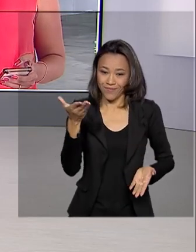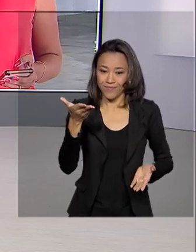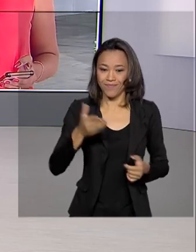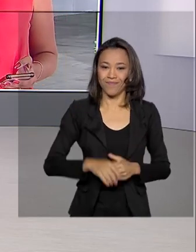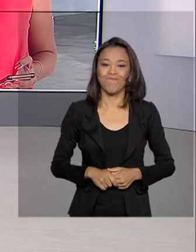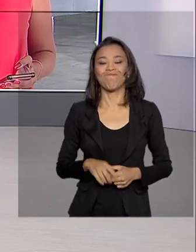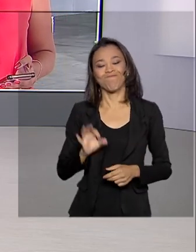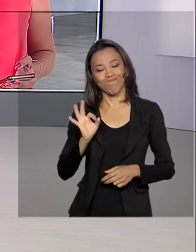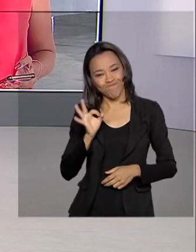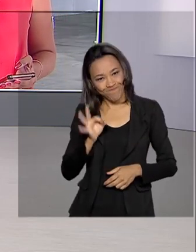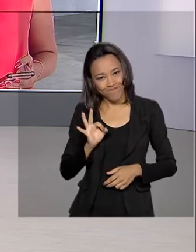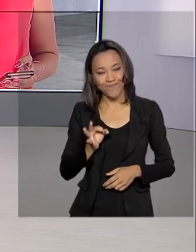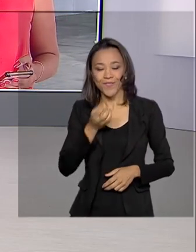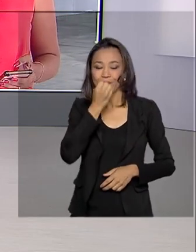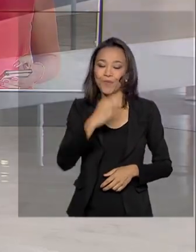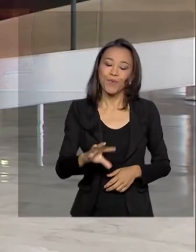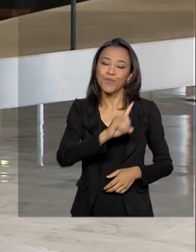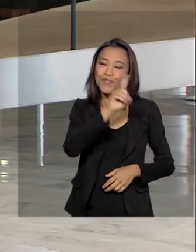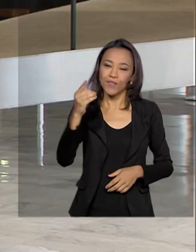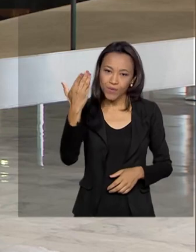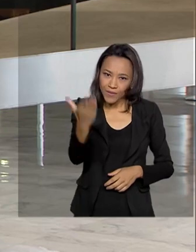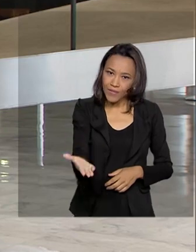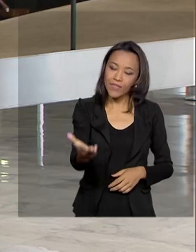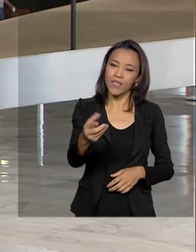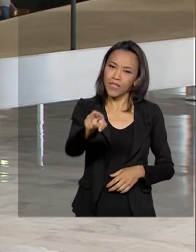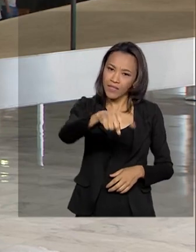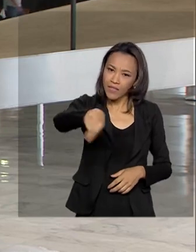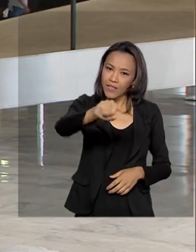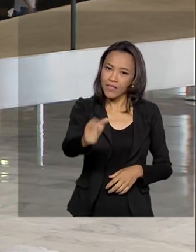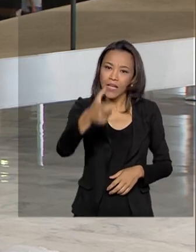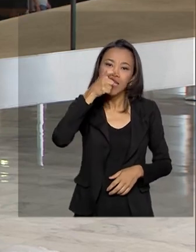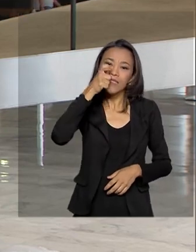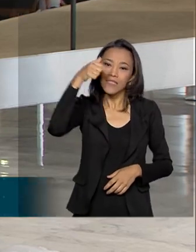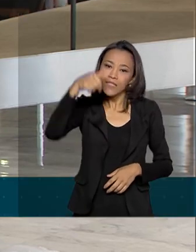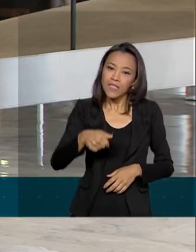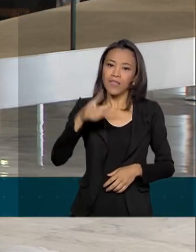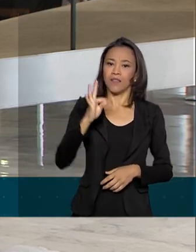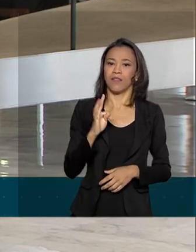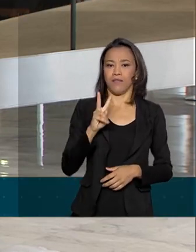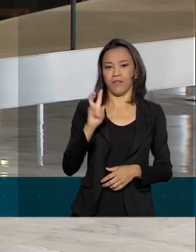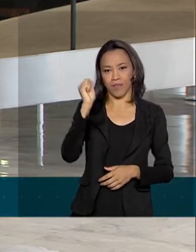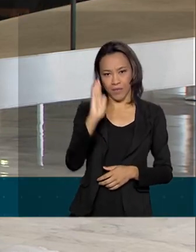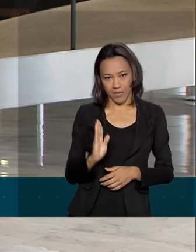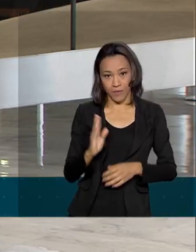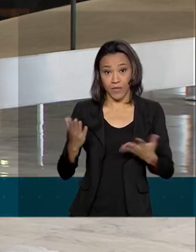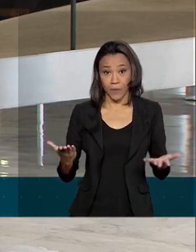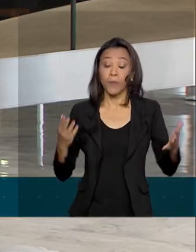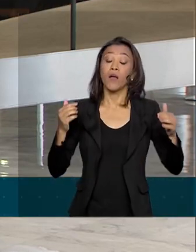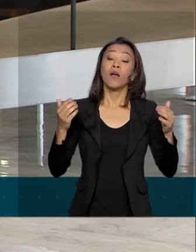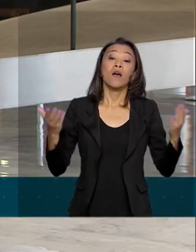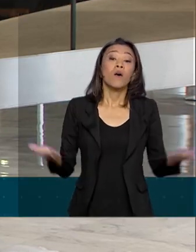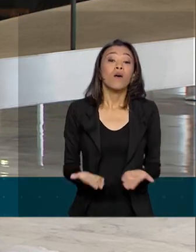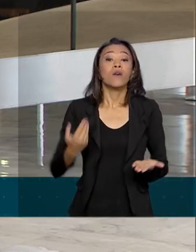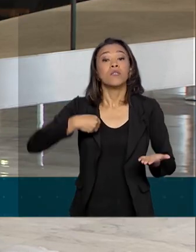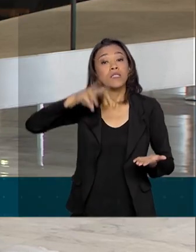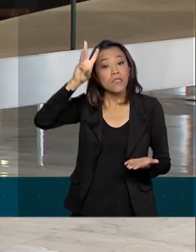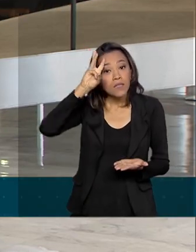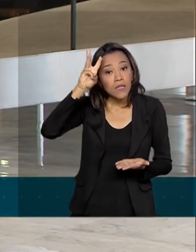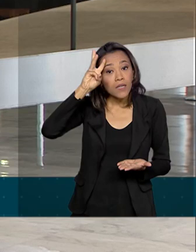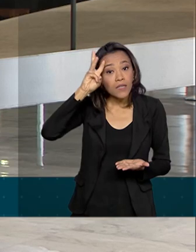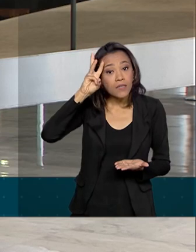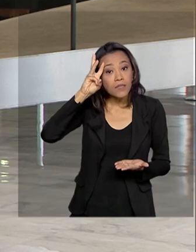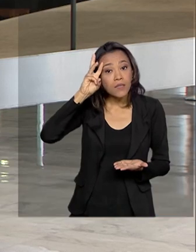É isso mesmo, Renata. Bom dia pra você. Bom dia pra você que acompanha a TV Brasil. E essa terça-feira começa